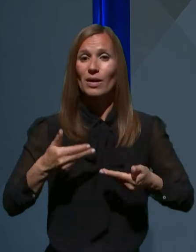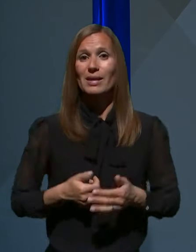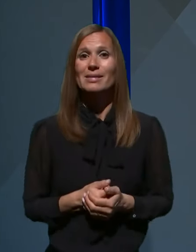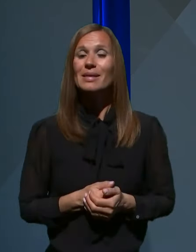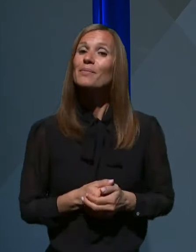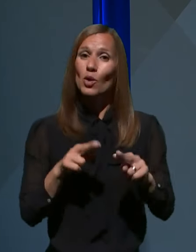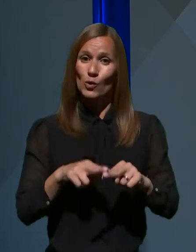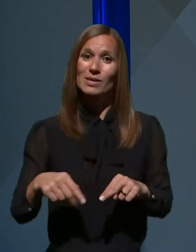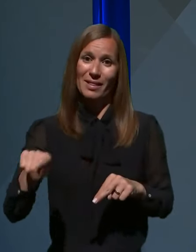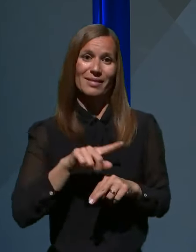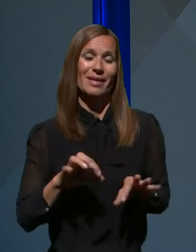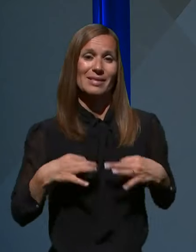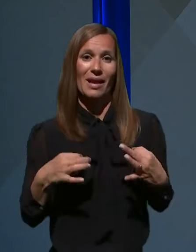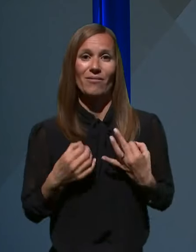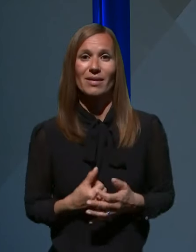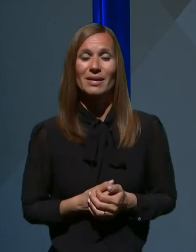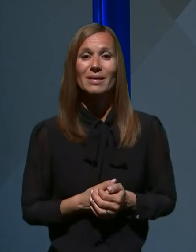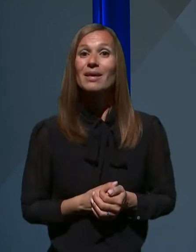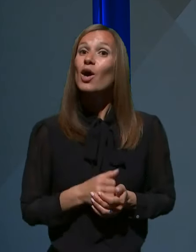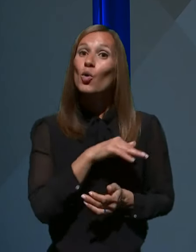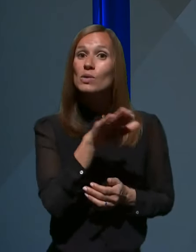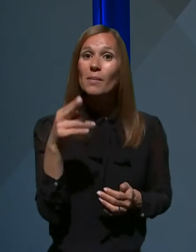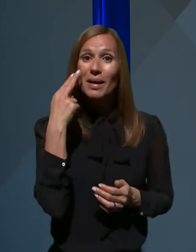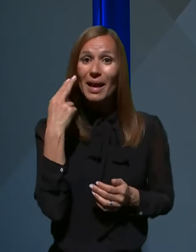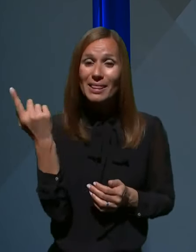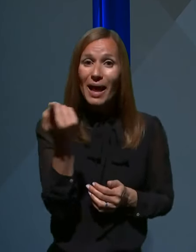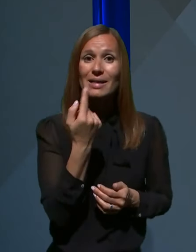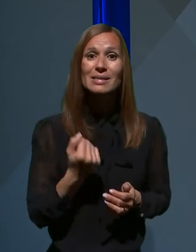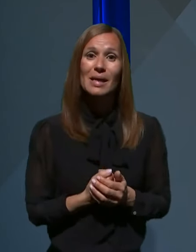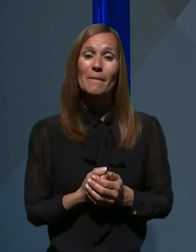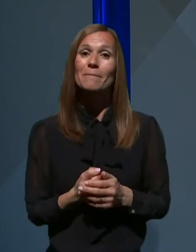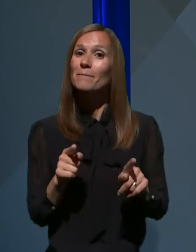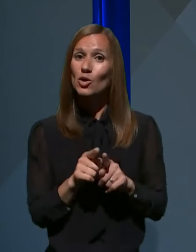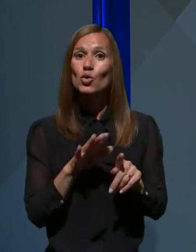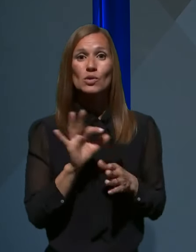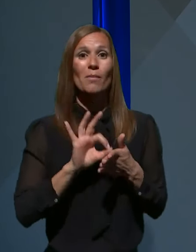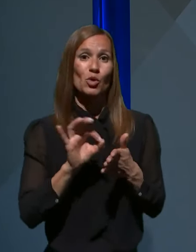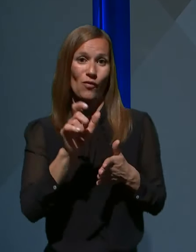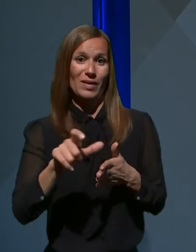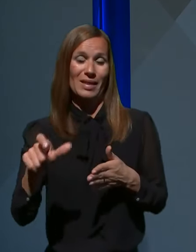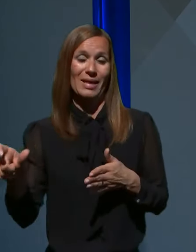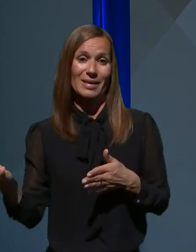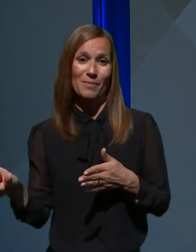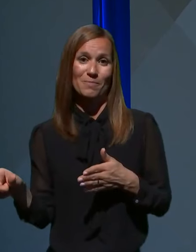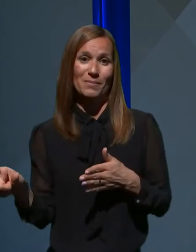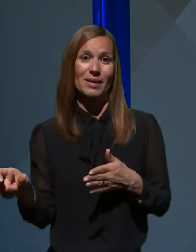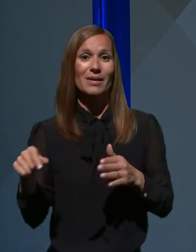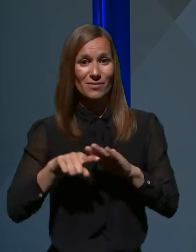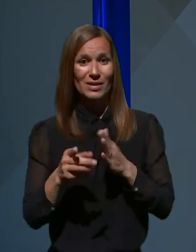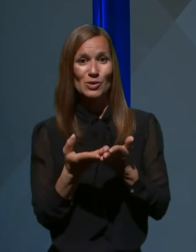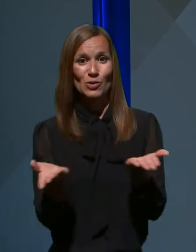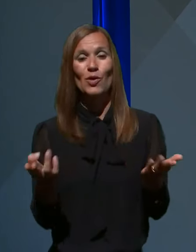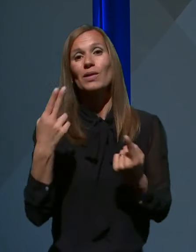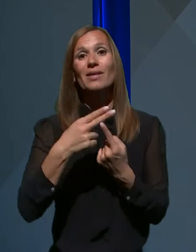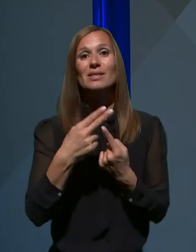Ostanite zdravi. Vsem gledavkam in gledavcem, pa tudi vsem novinarkam in novinarjem v studiju TV